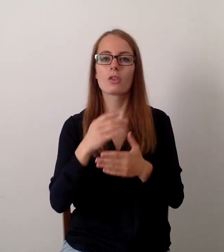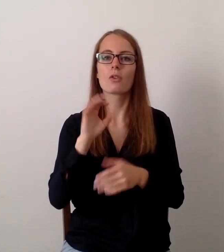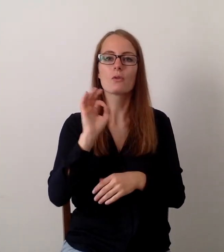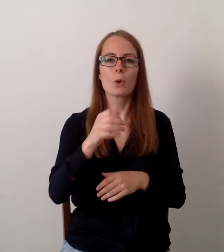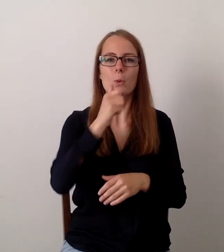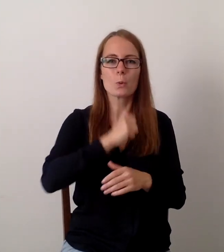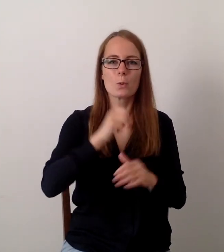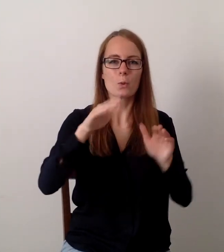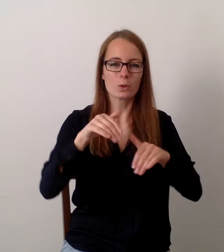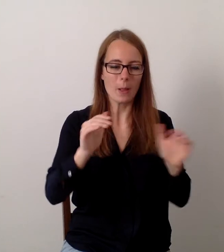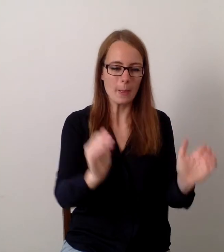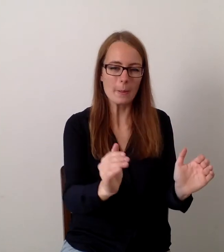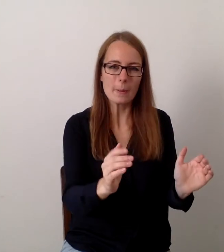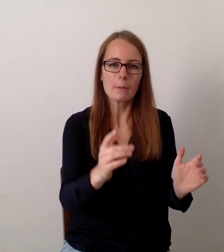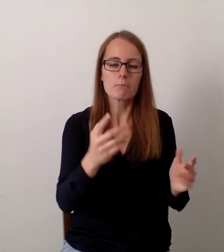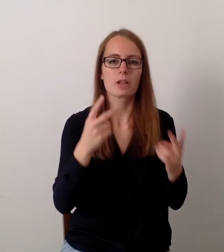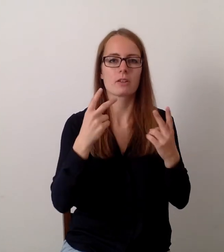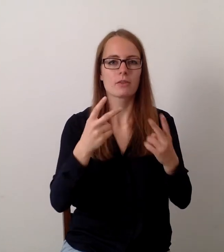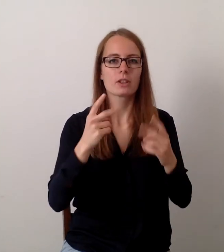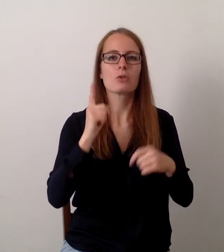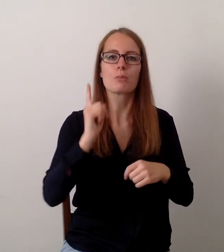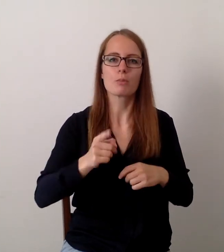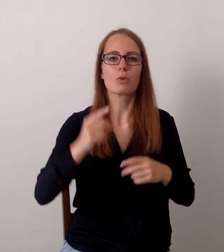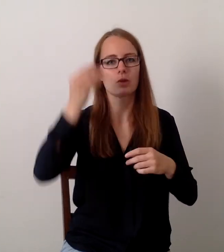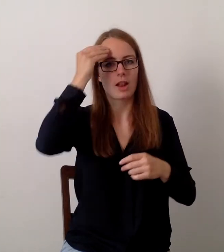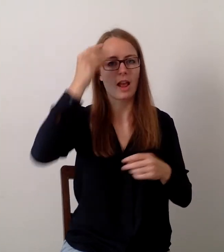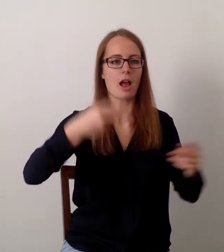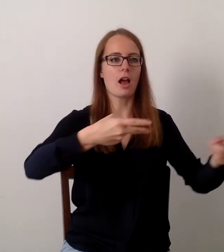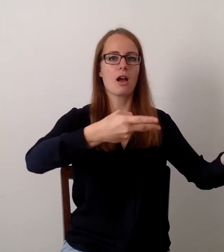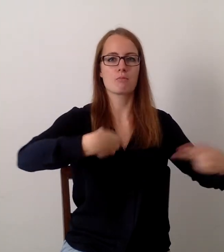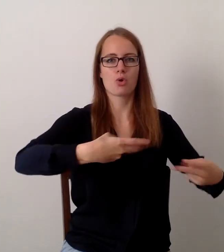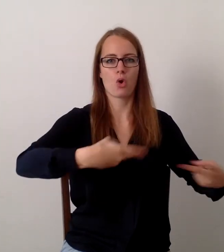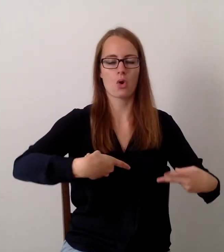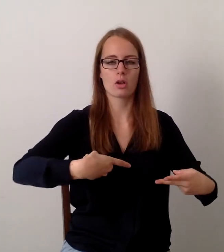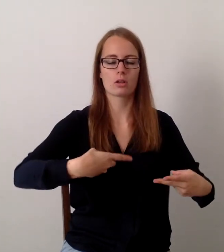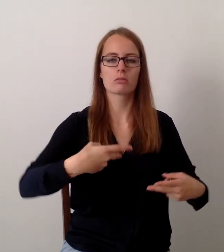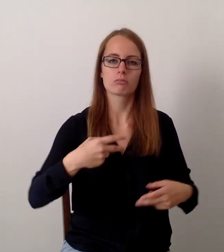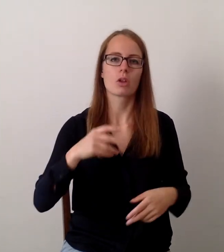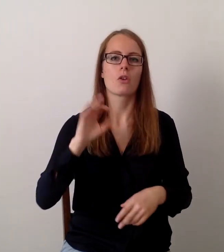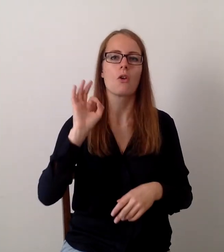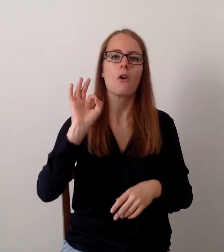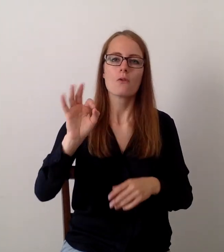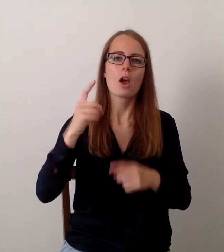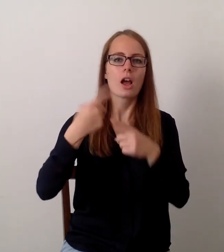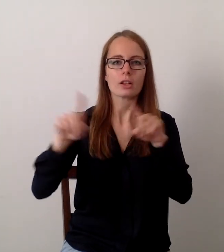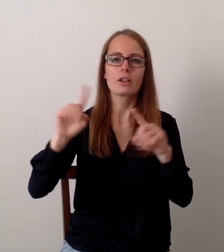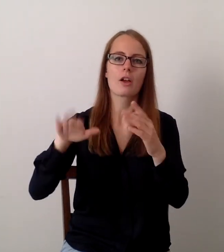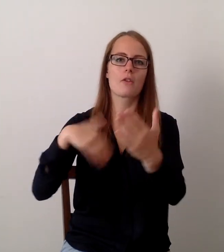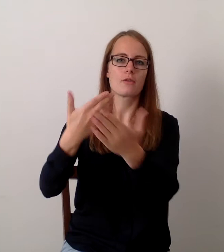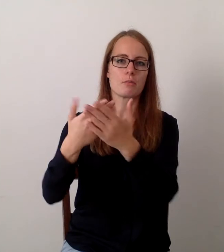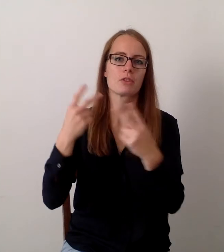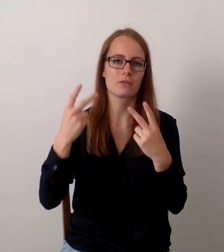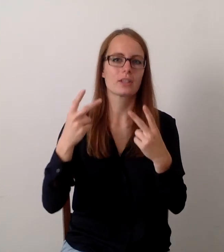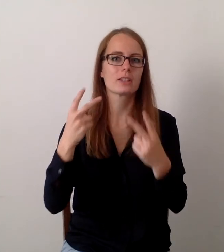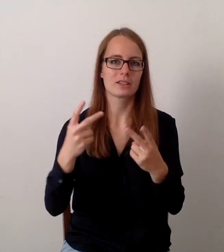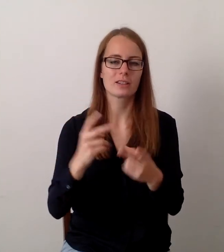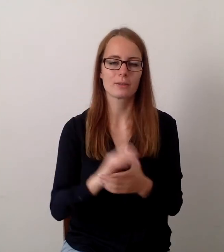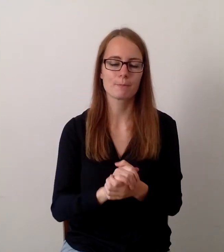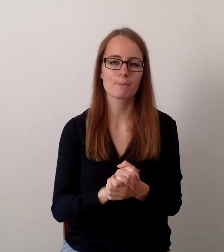aufzubauen, weil das ein wesentliches Fundament ist für alle spätere Funktionen. Und dann war die Feststellung,